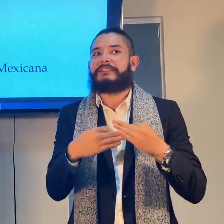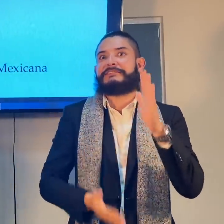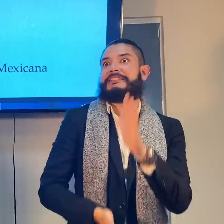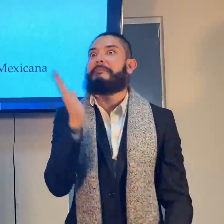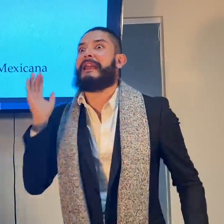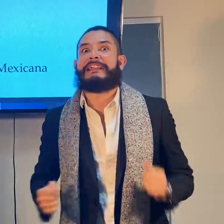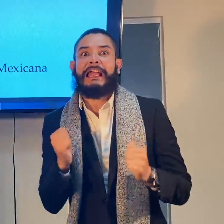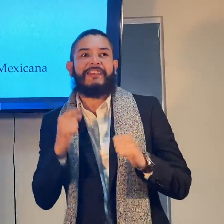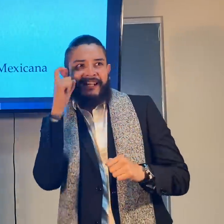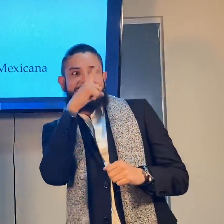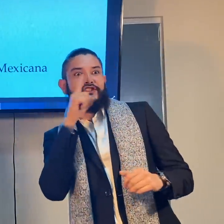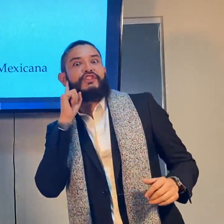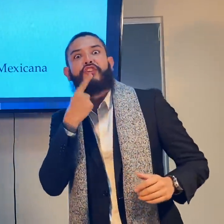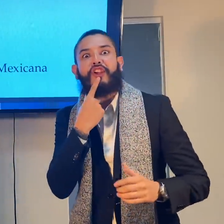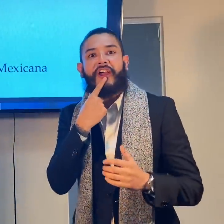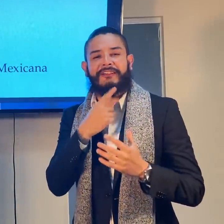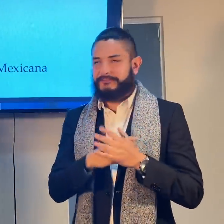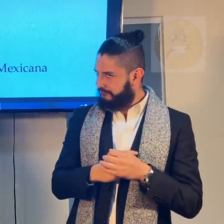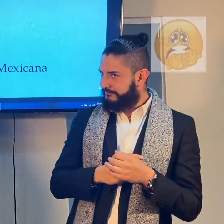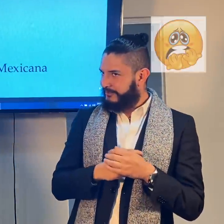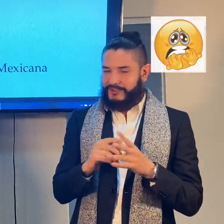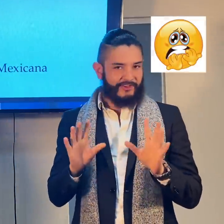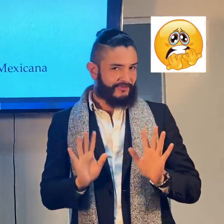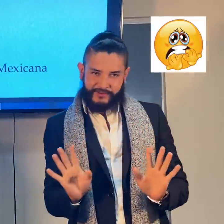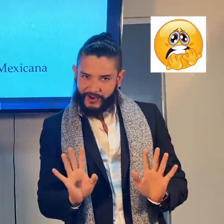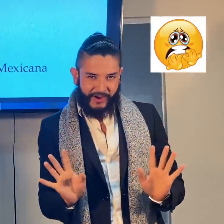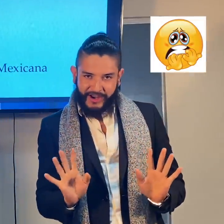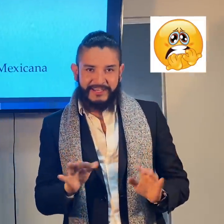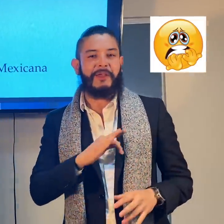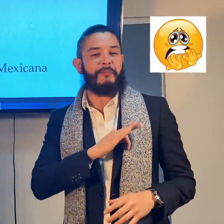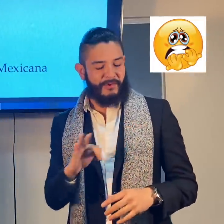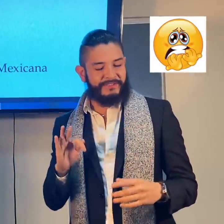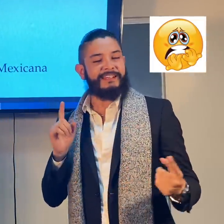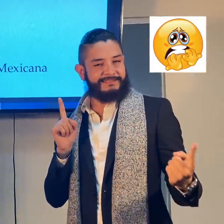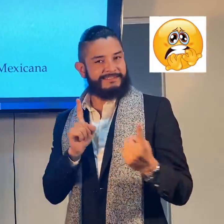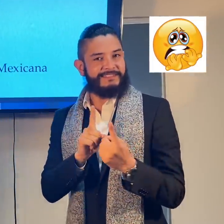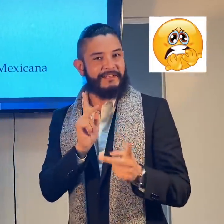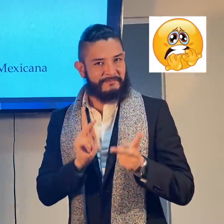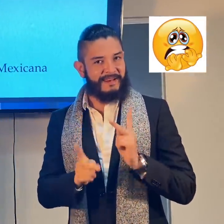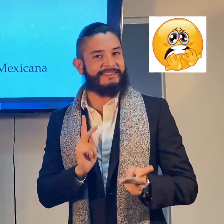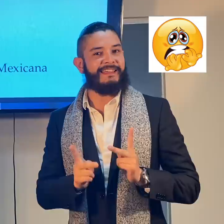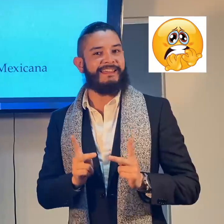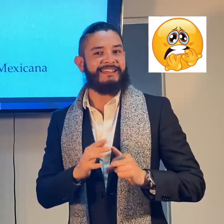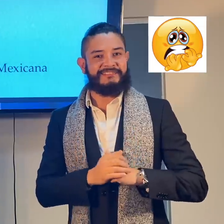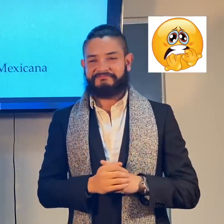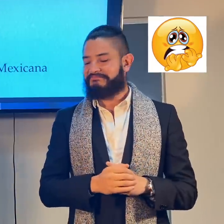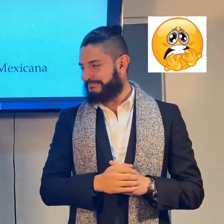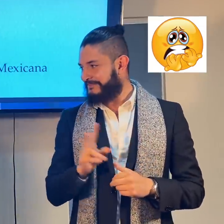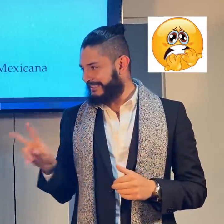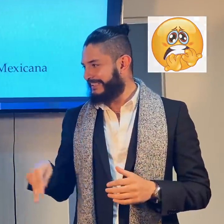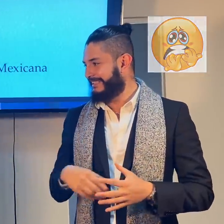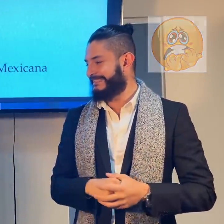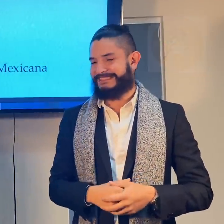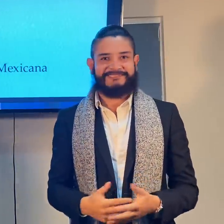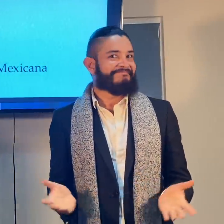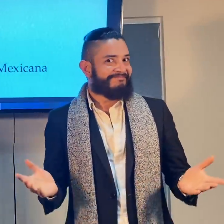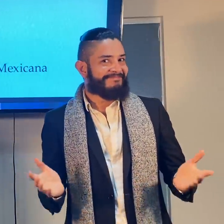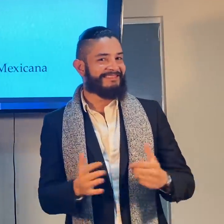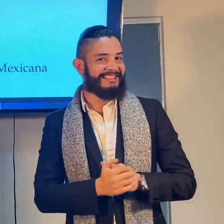A veces ven a un sordo y todos se van corriendo. Y yo, sí, no, no, no. O sea, sí pueden platicar. Sí, sí, es verdad,